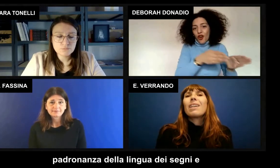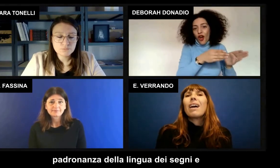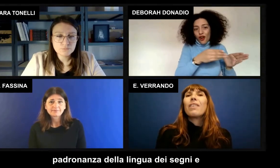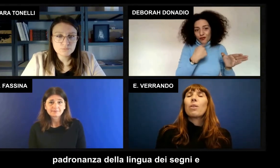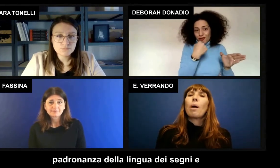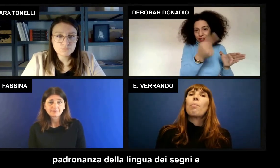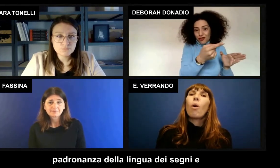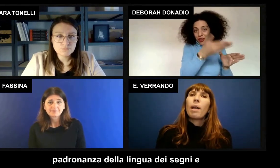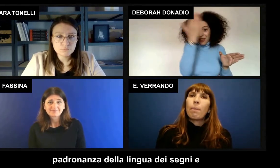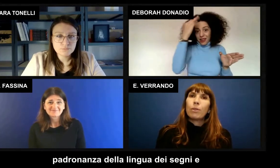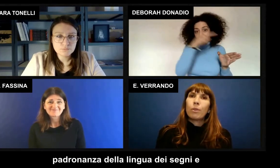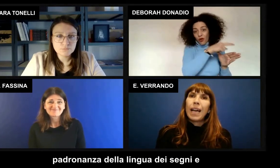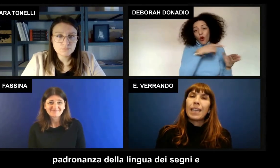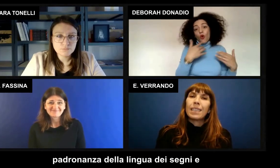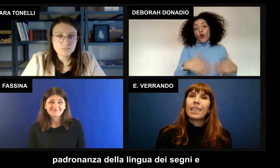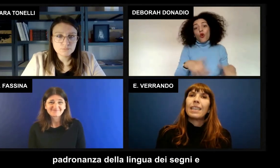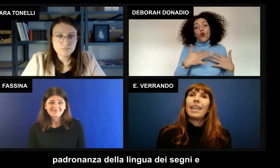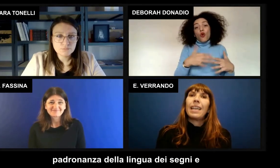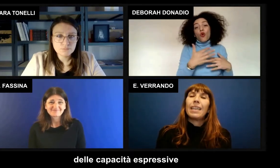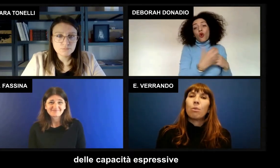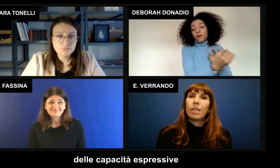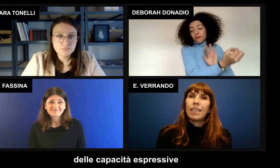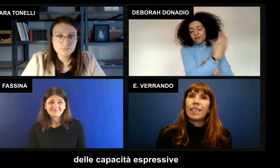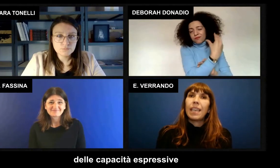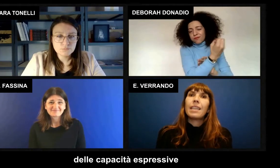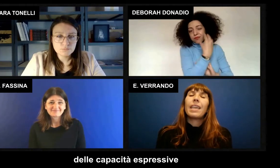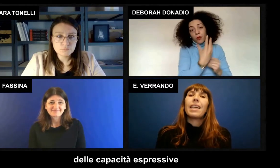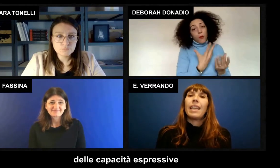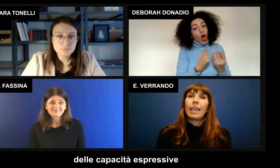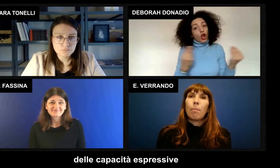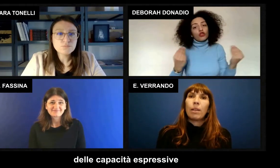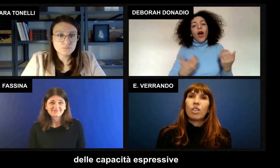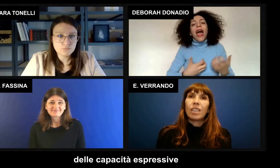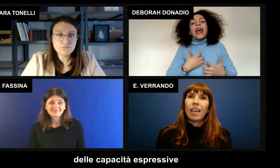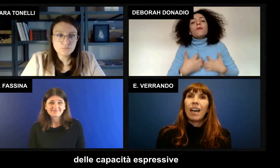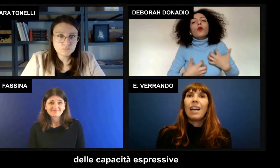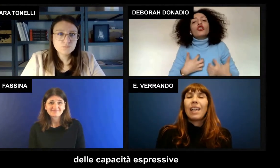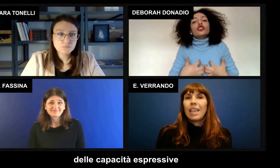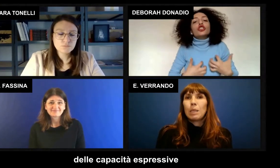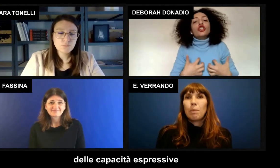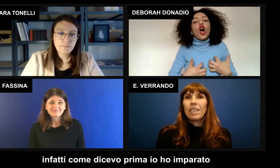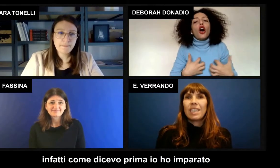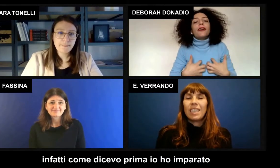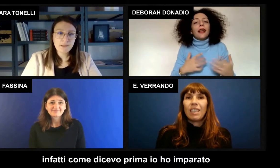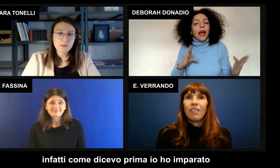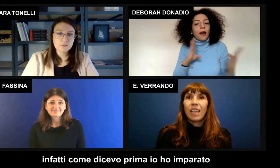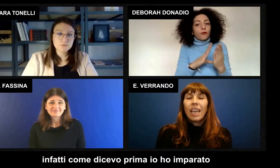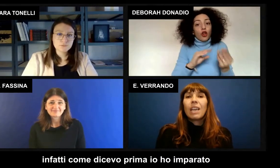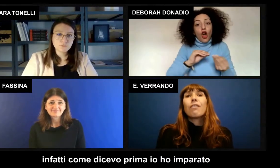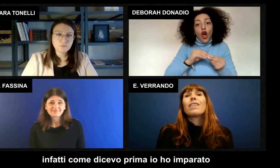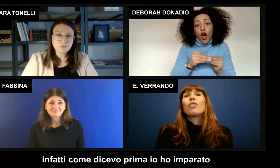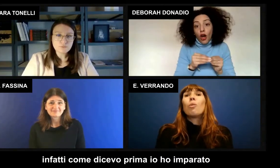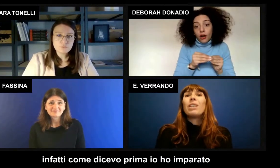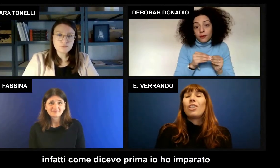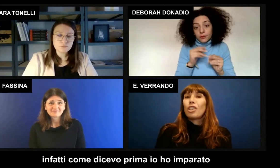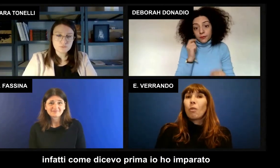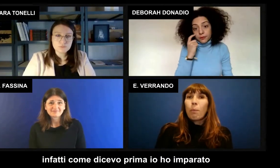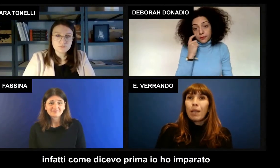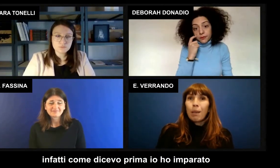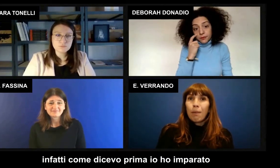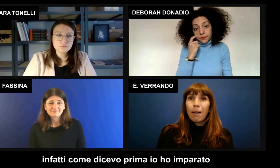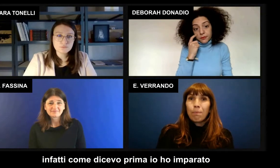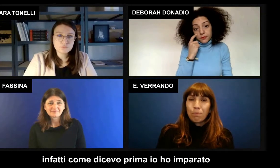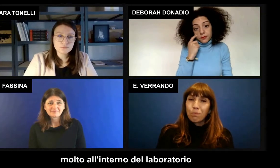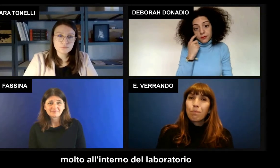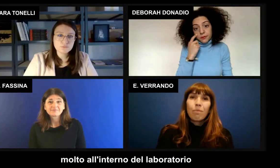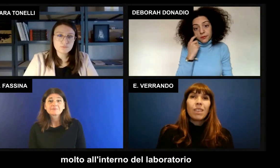avere una buona padronanza della lingua dei segni e delle capacità espressive infatti come dicevo